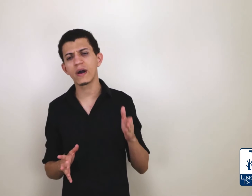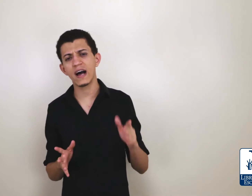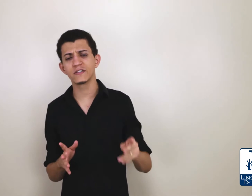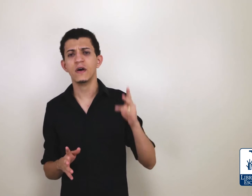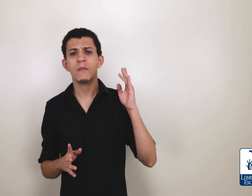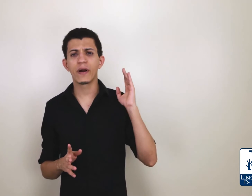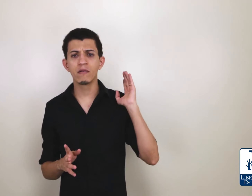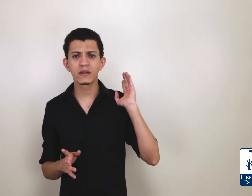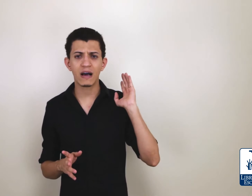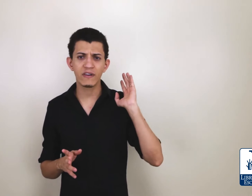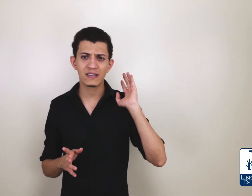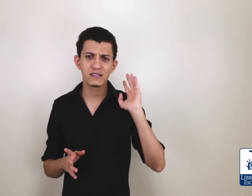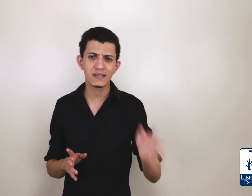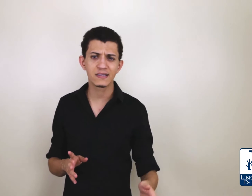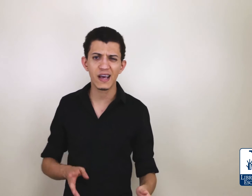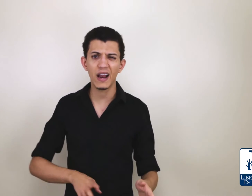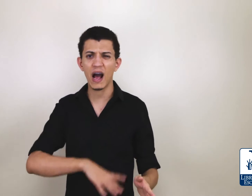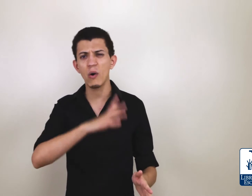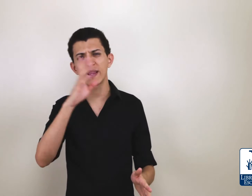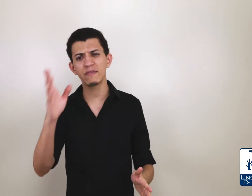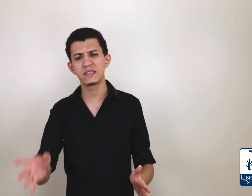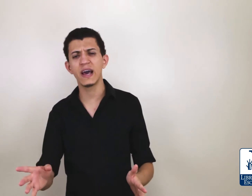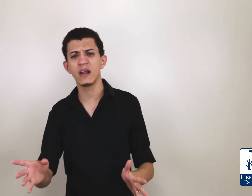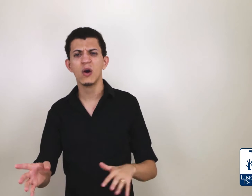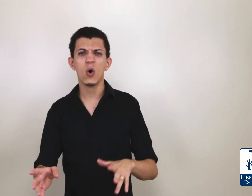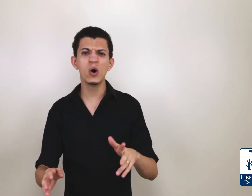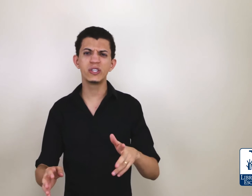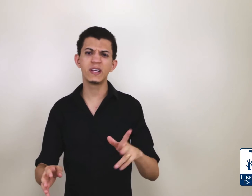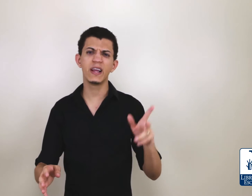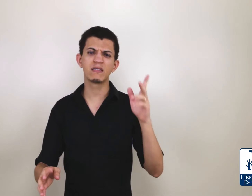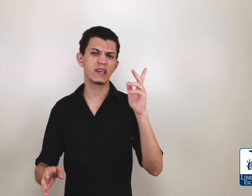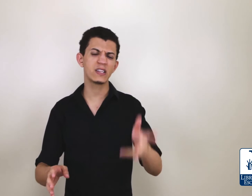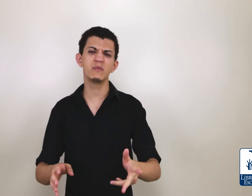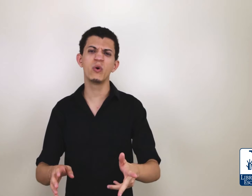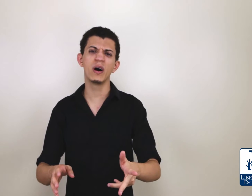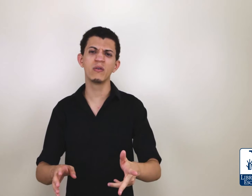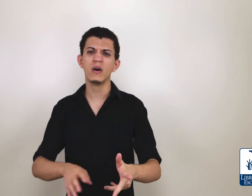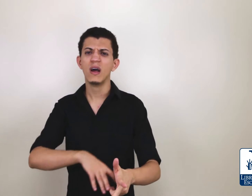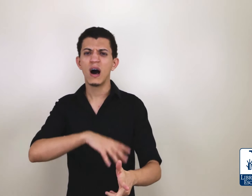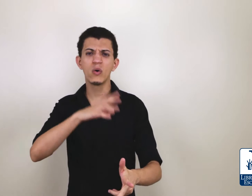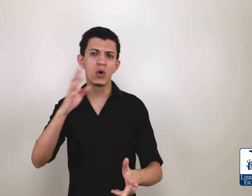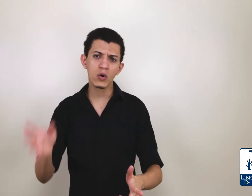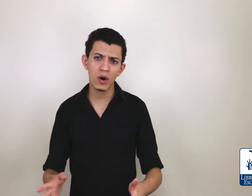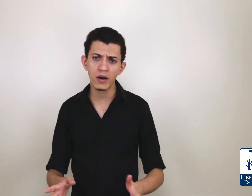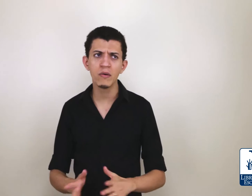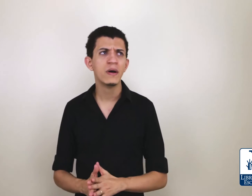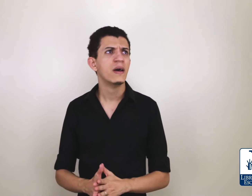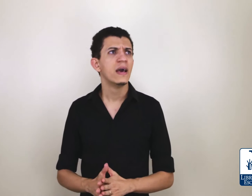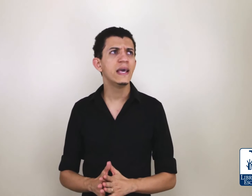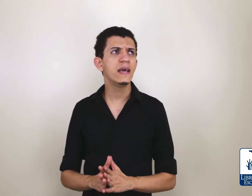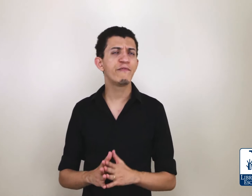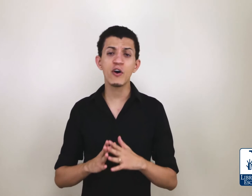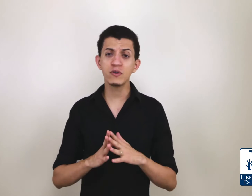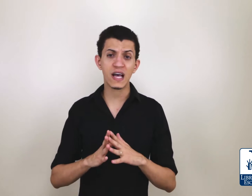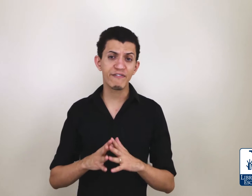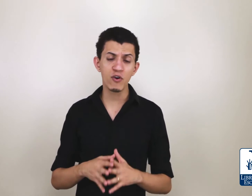no caso, falavam que estava na sexta série, a oitava série. Hoje seria do sétimo ano ao nono ano. E foi um desafio